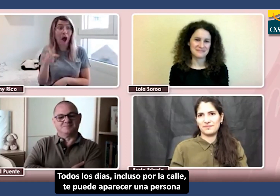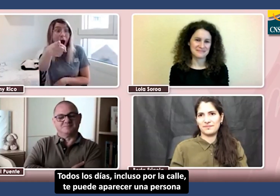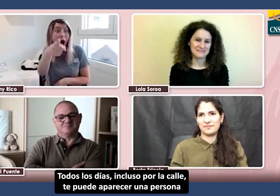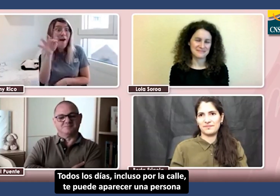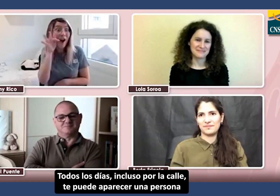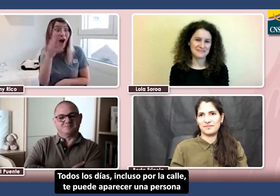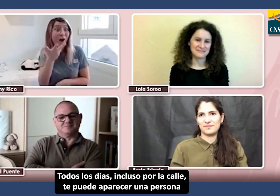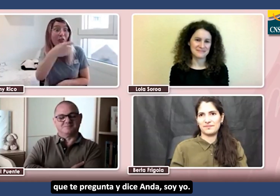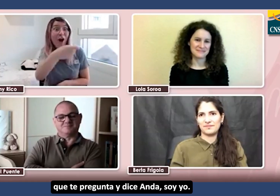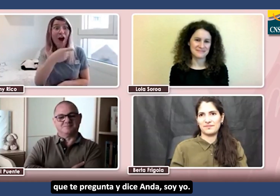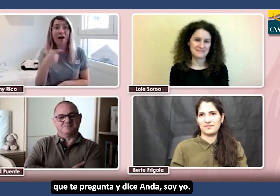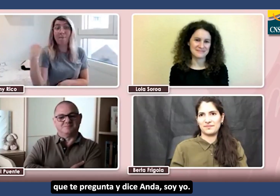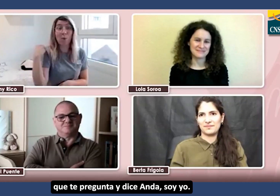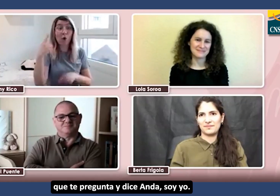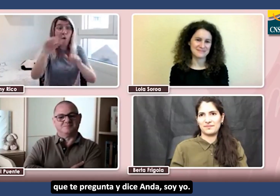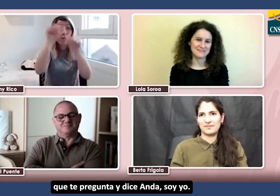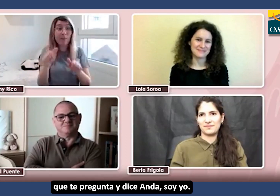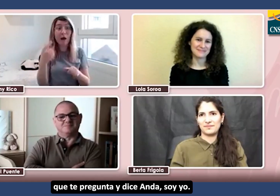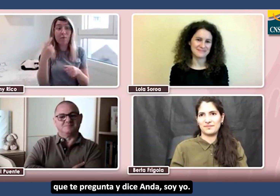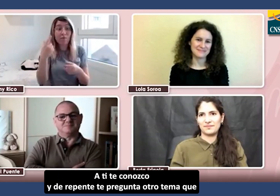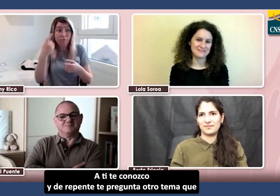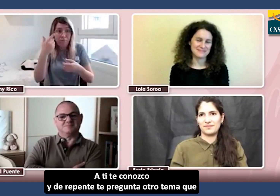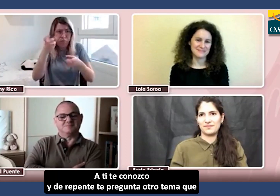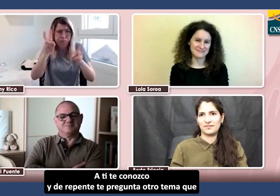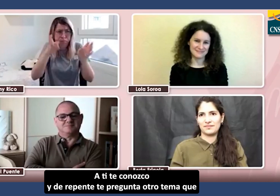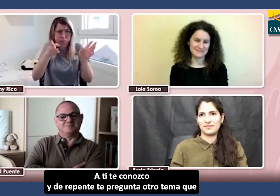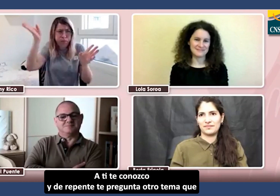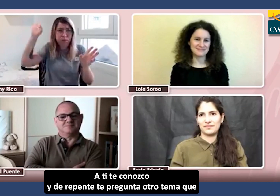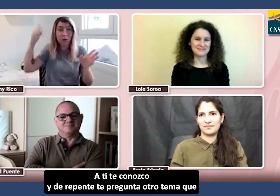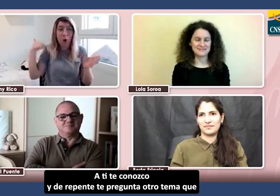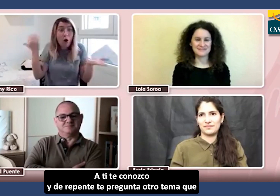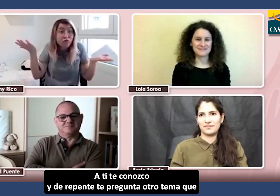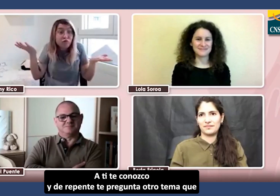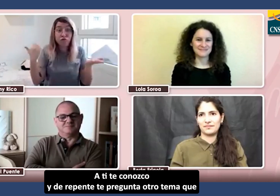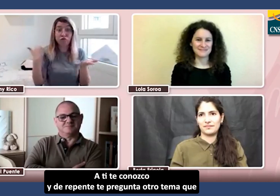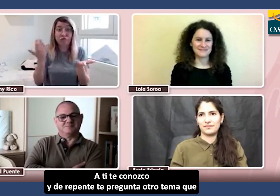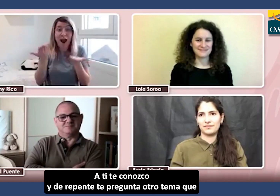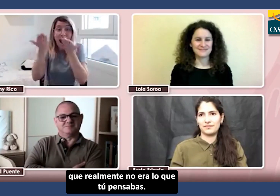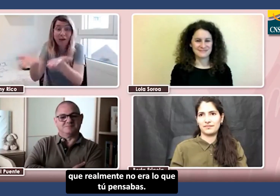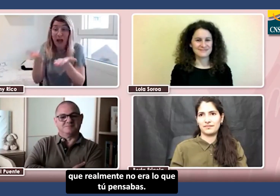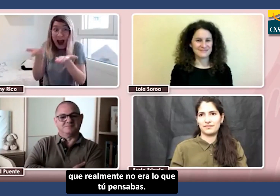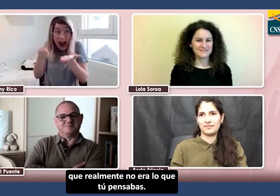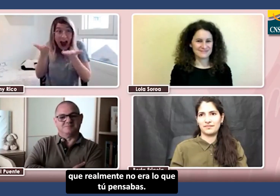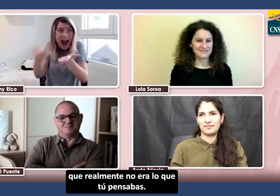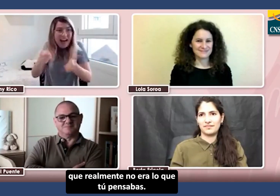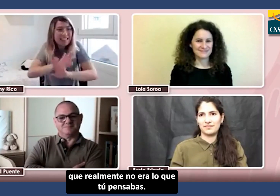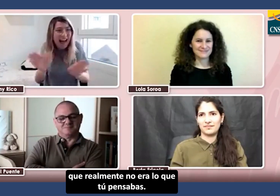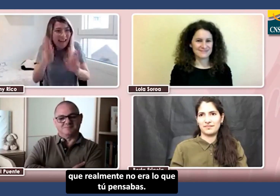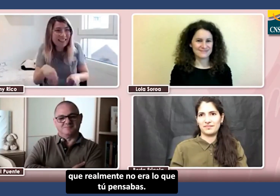te pregunta y dices, anda, Fanny, yo a te conozco y de repente te pregunta otro tema que realmente no era el que tú pensabas y te pide